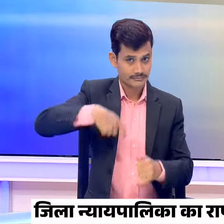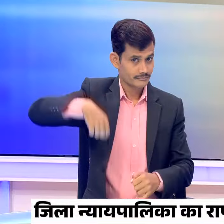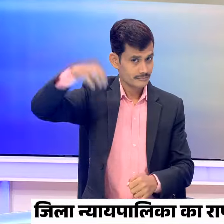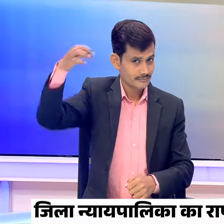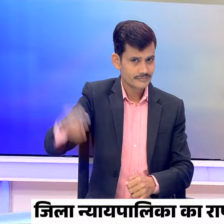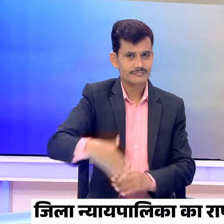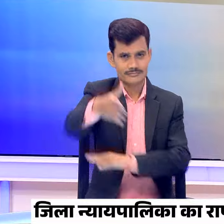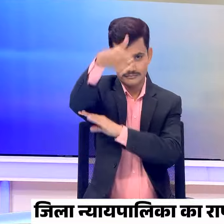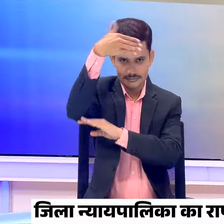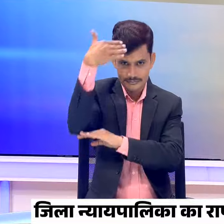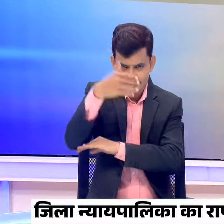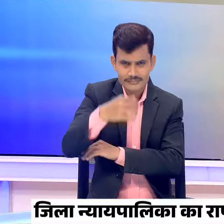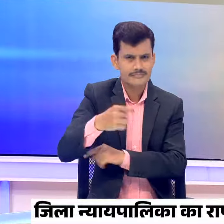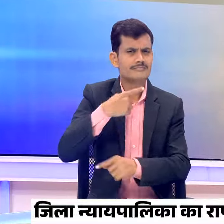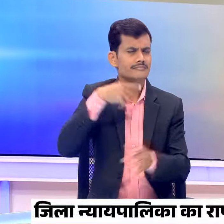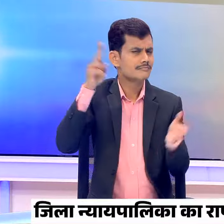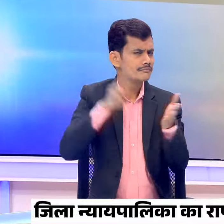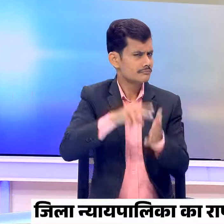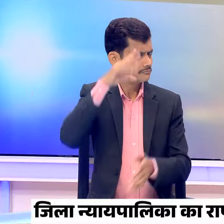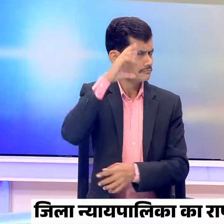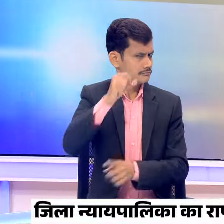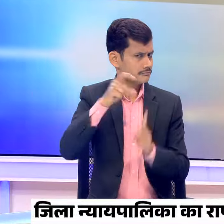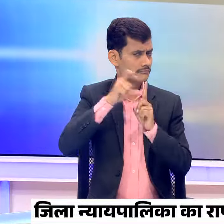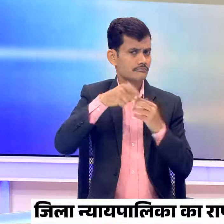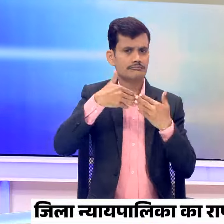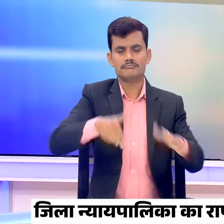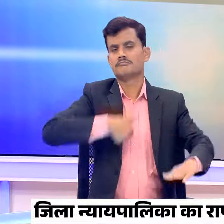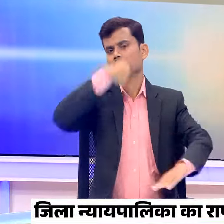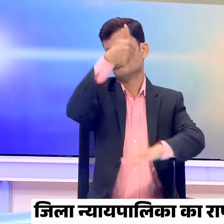जंडे और विशिष्ट चिन्ह का करेंगी अनावर